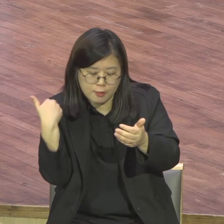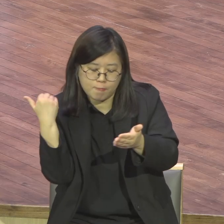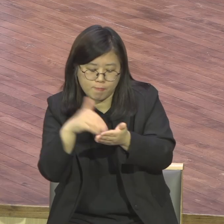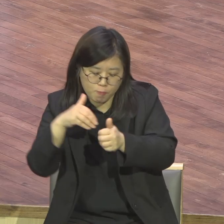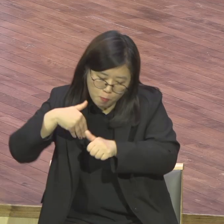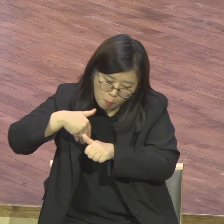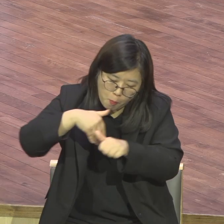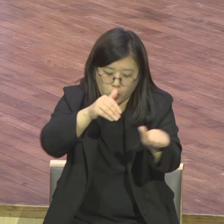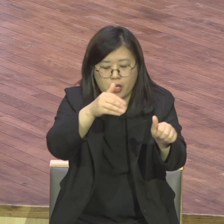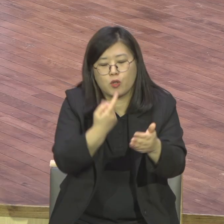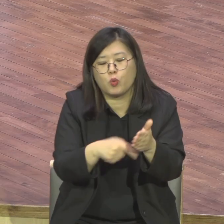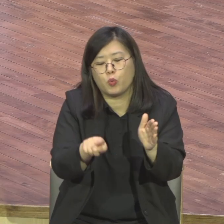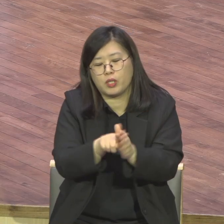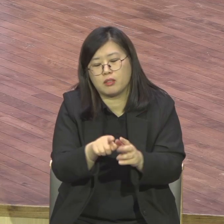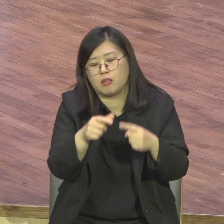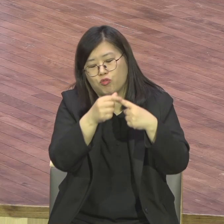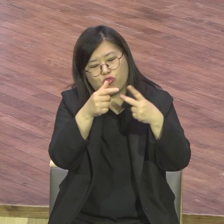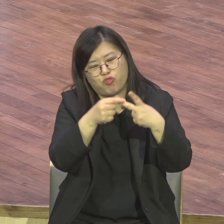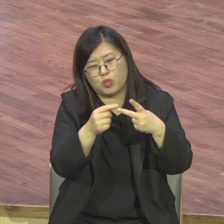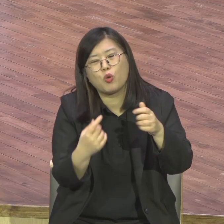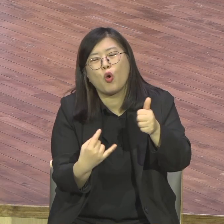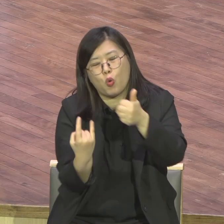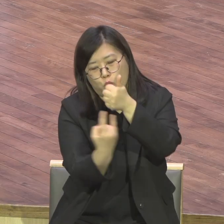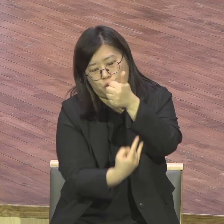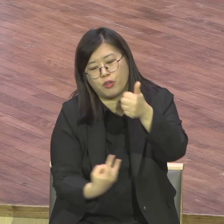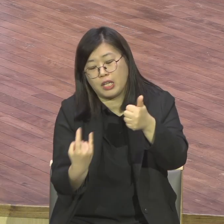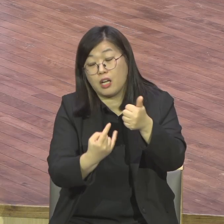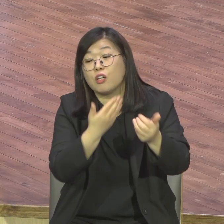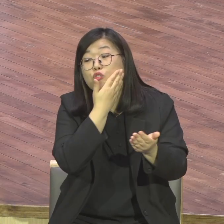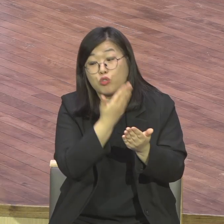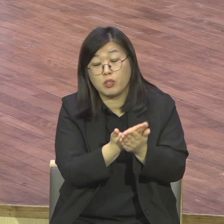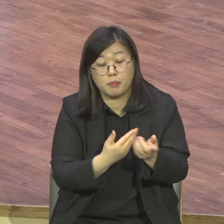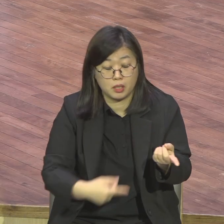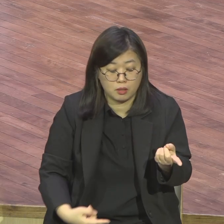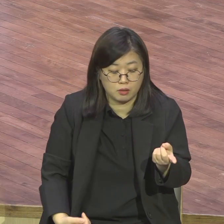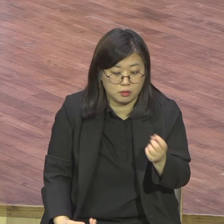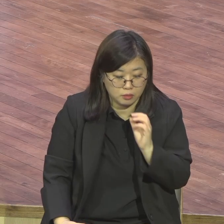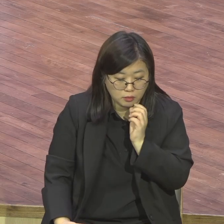찾고 모으고 훈련시키고 파송하는 기관입니다